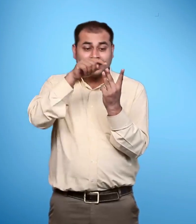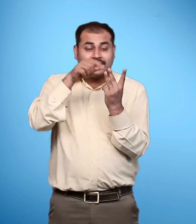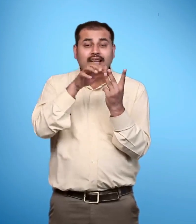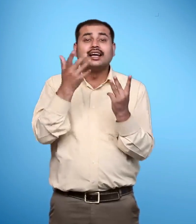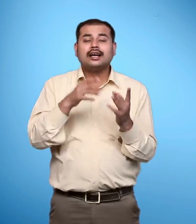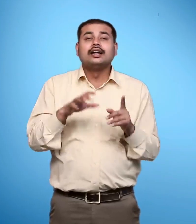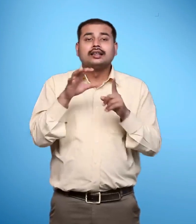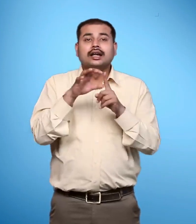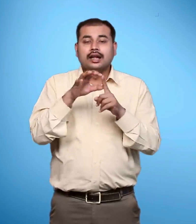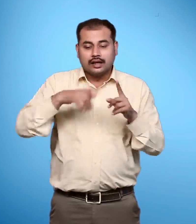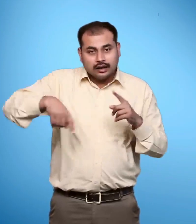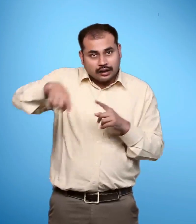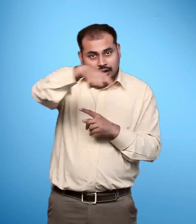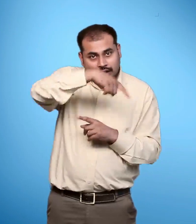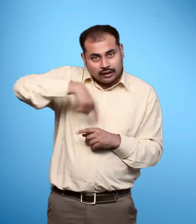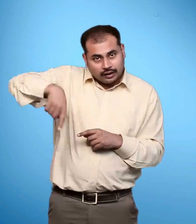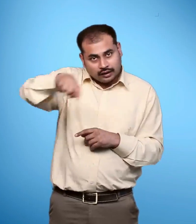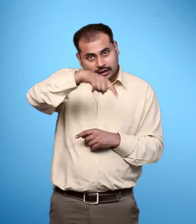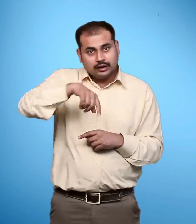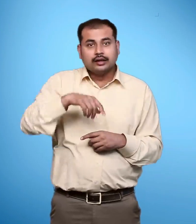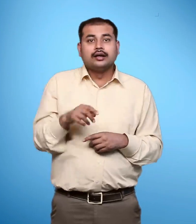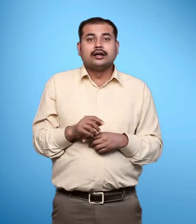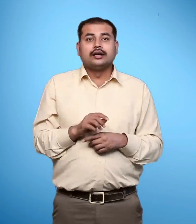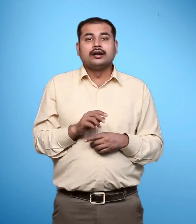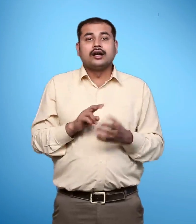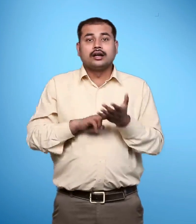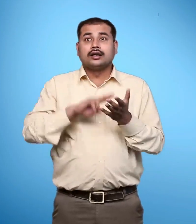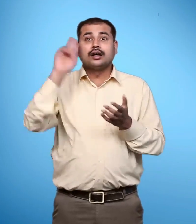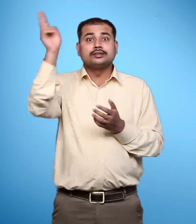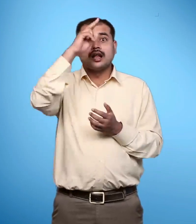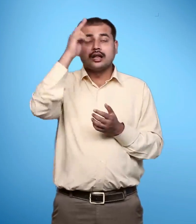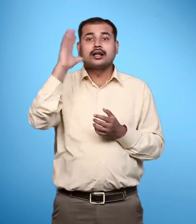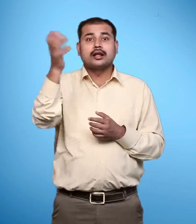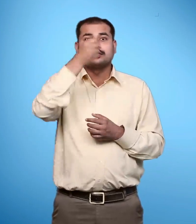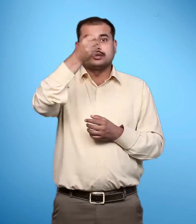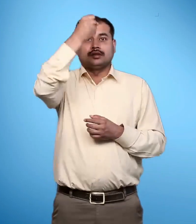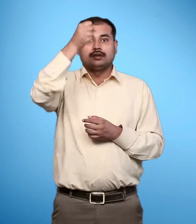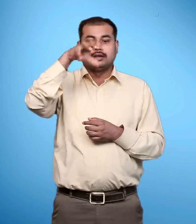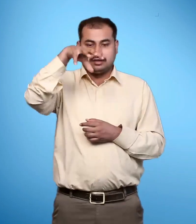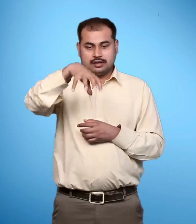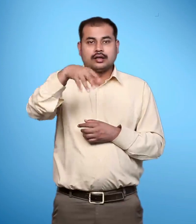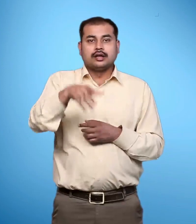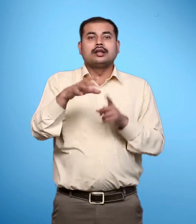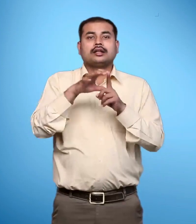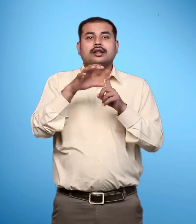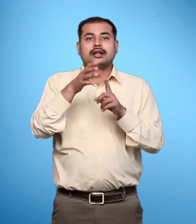ये तै करते हैं कि ये दिल्ली यानी राष्ट्रिय राजधानिक शेत्र के उपक्शेत्र